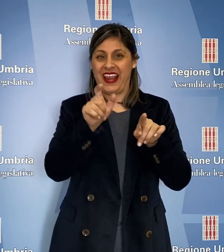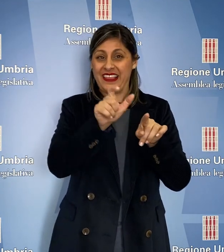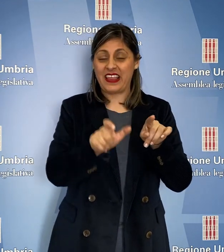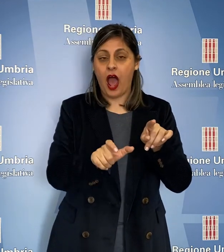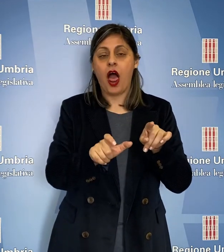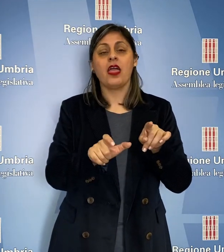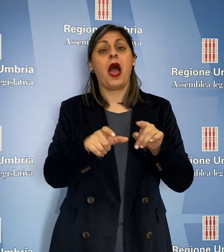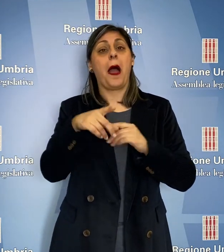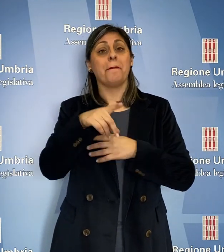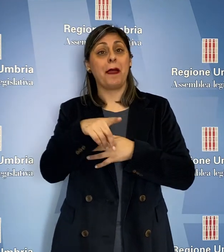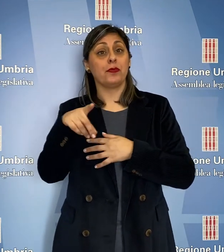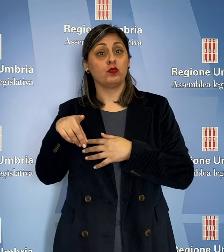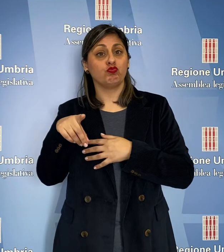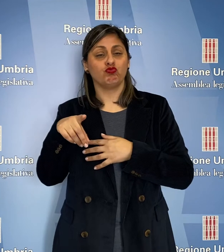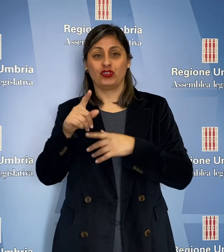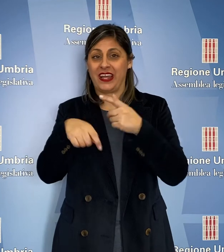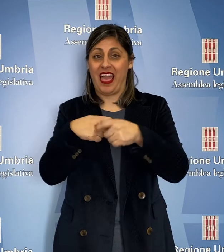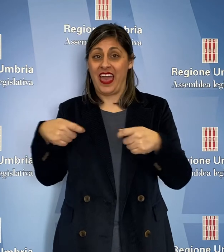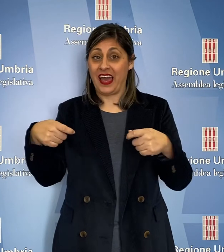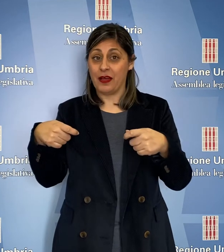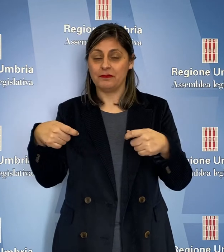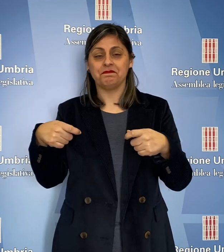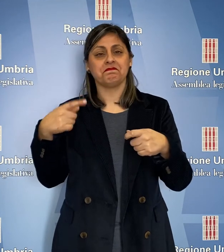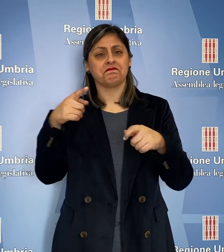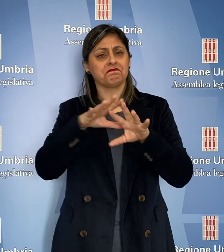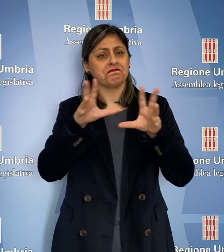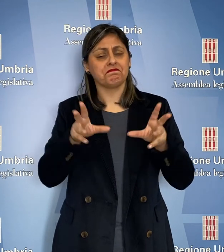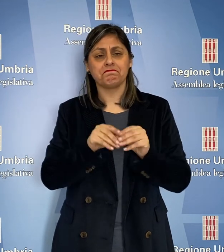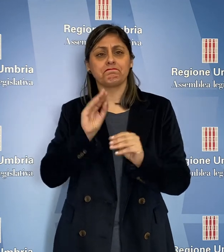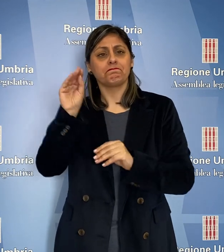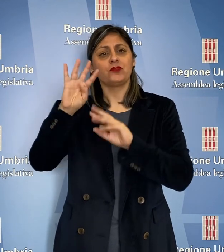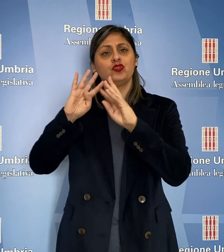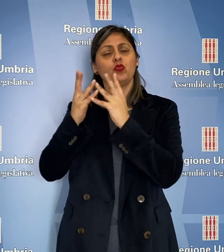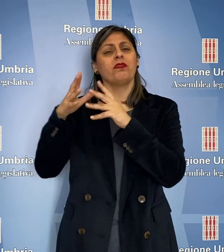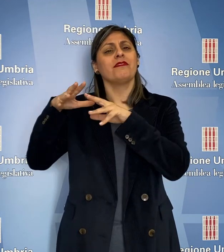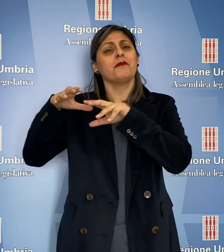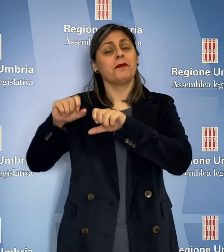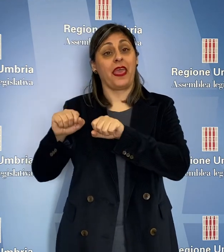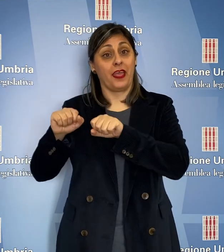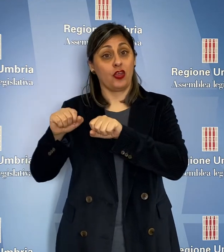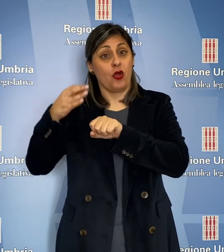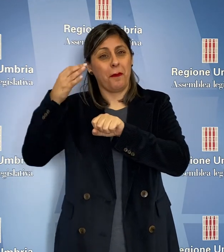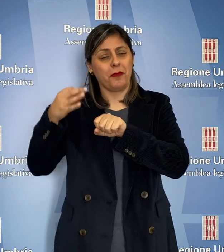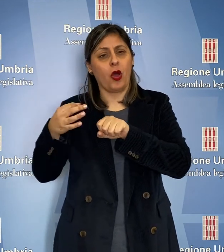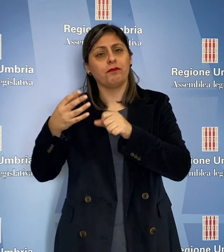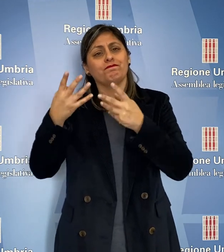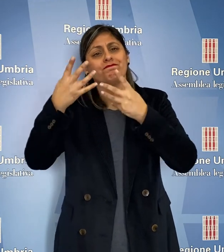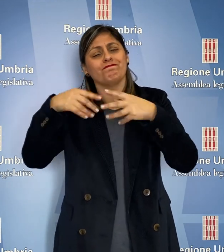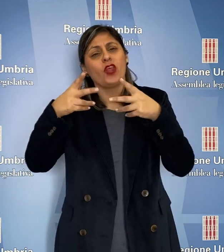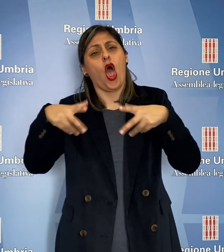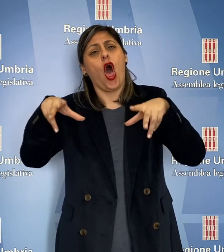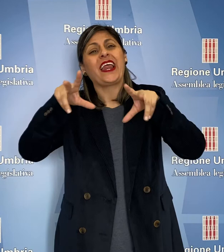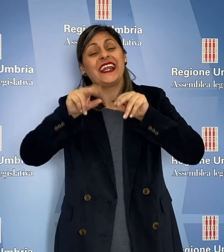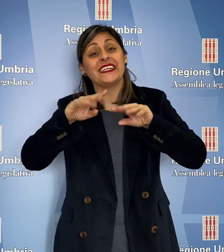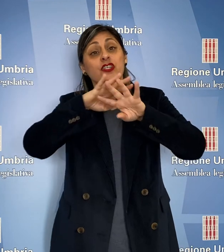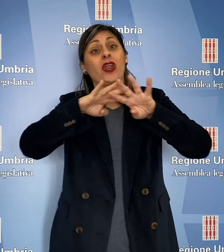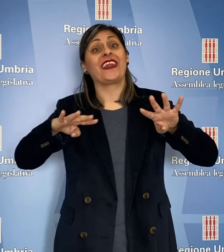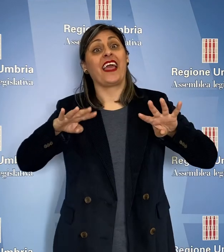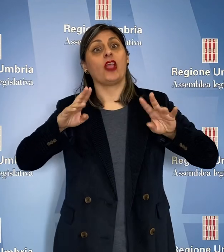di Fratelli d'Italia e Francesca Peppucci della Lega, che impegna la Giunta a prevedere nell'ambito della riorganizzazione della